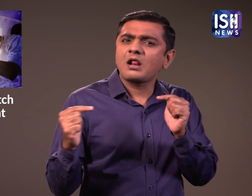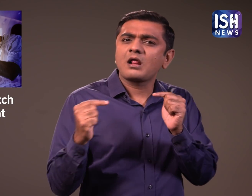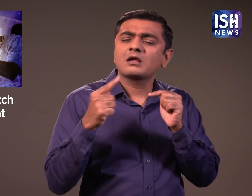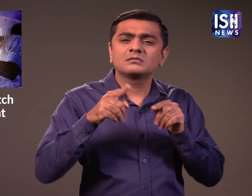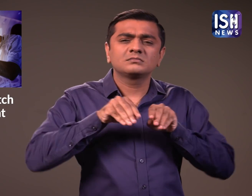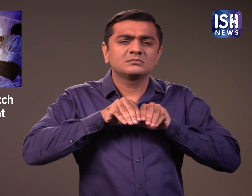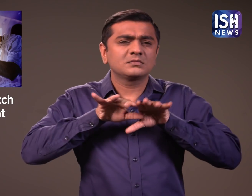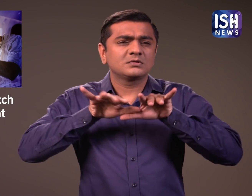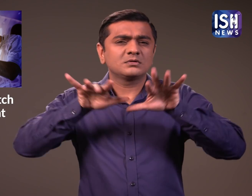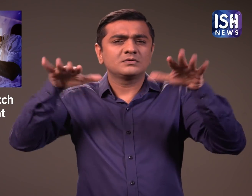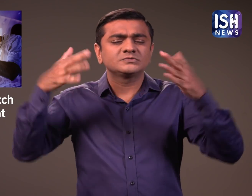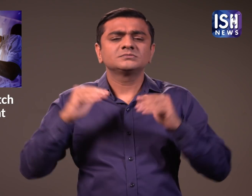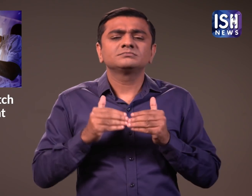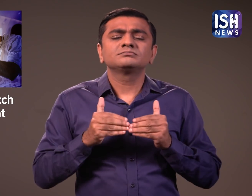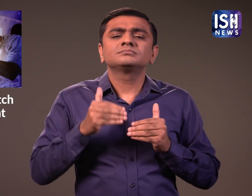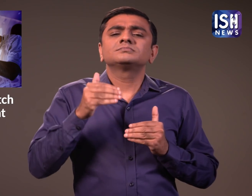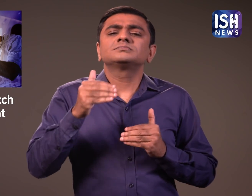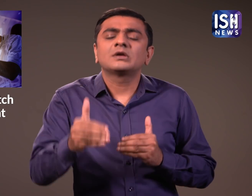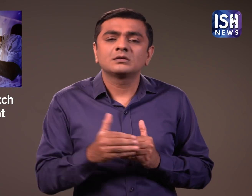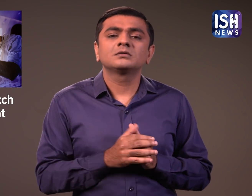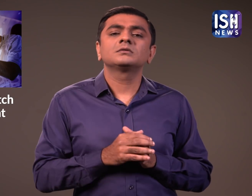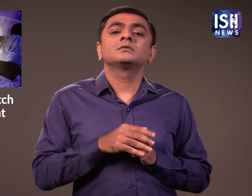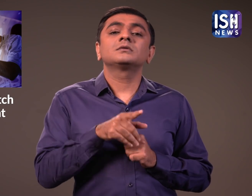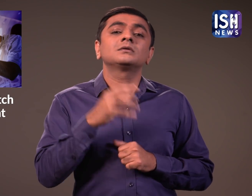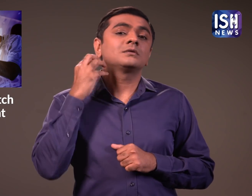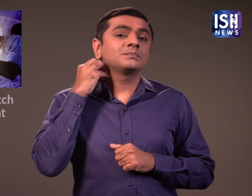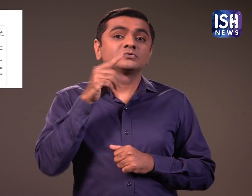खबर वाइरल हो गई बाद में पंड्या ने ट्वीट कर कहा